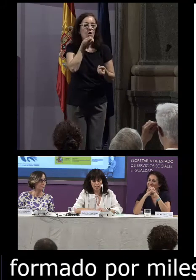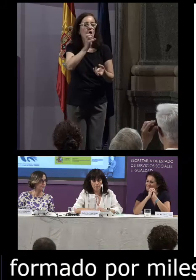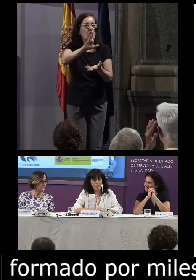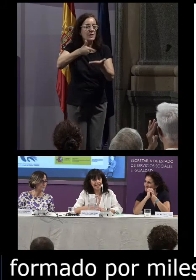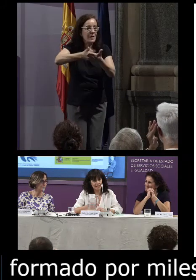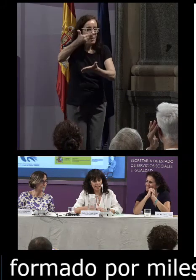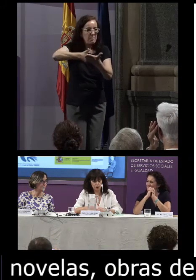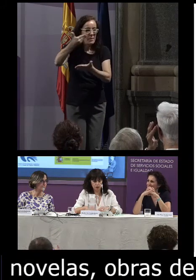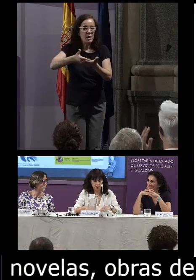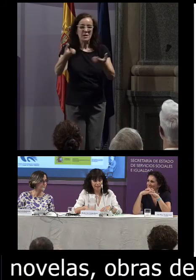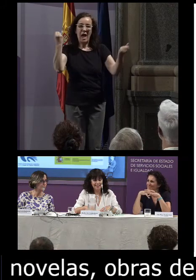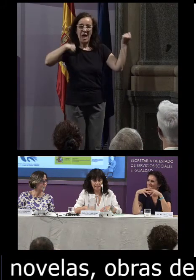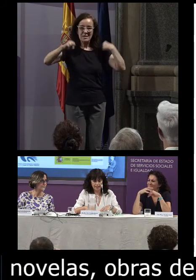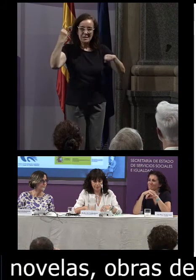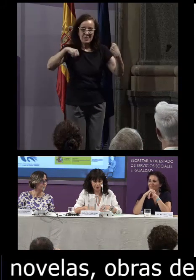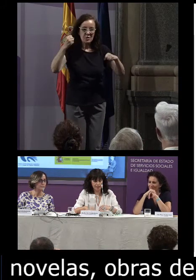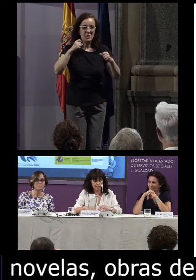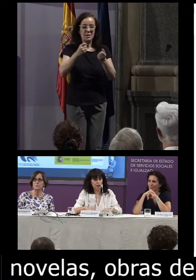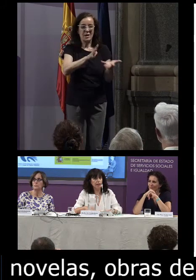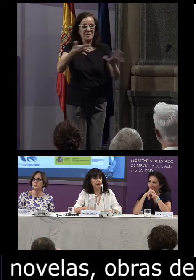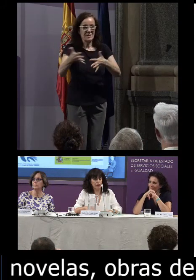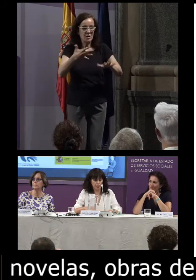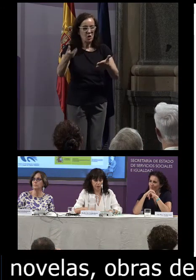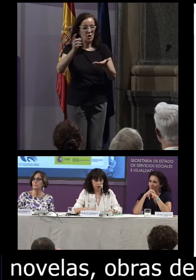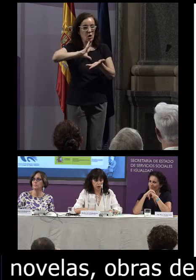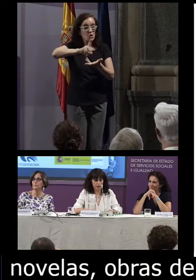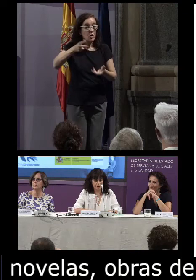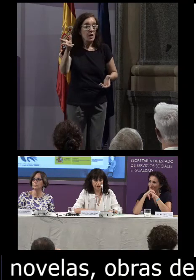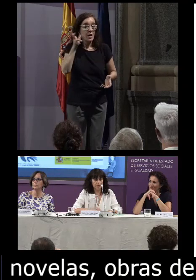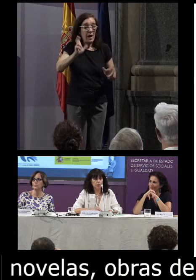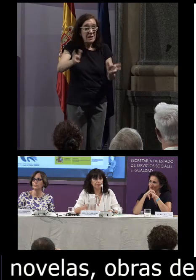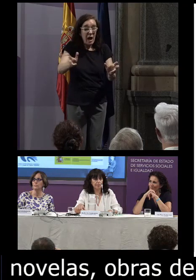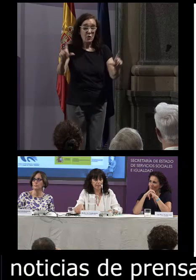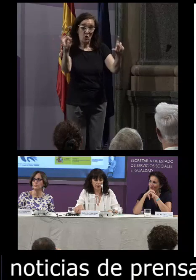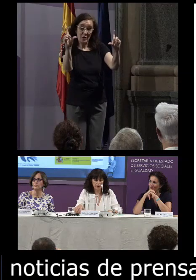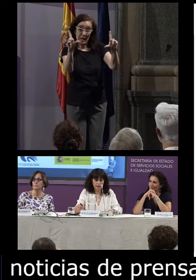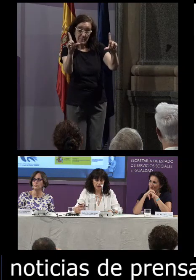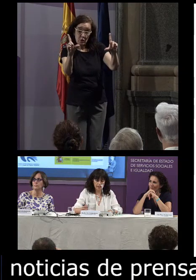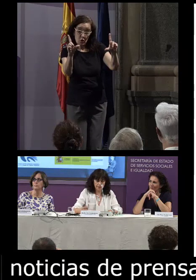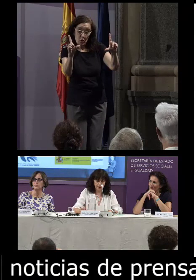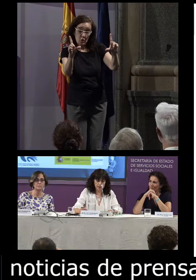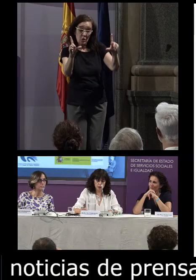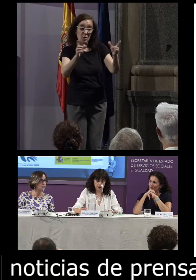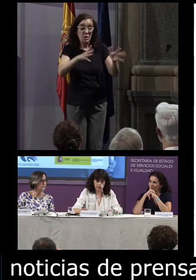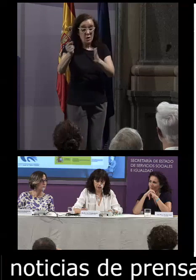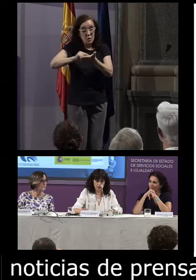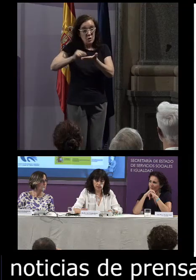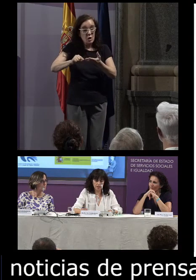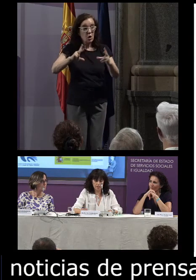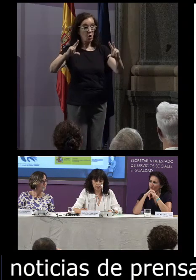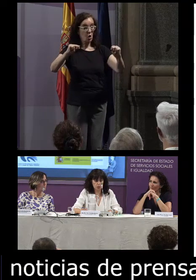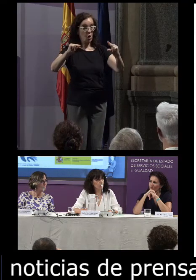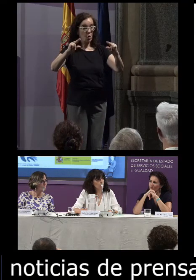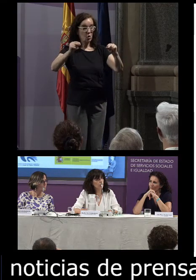prensa ensayos transcripciones de noticiarios radiofónicos o televisivos transcripciones de conversaciones